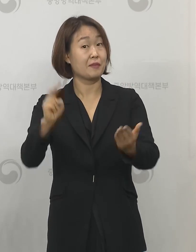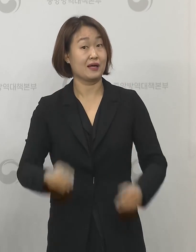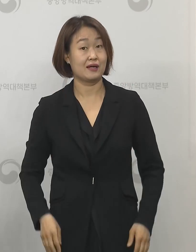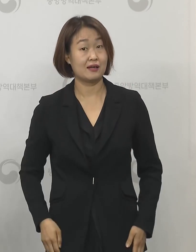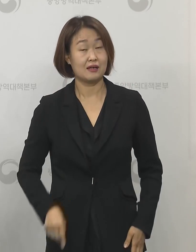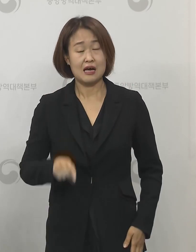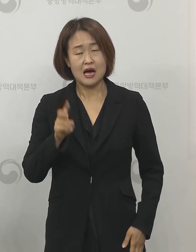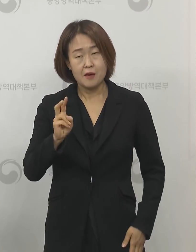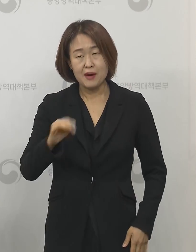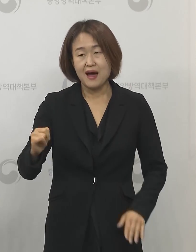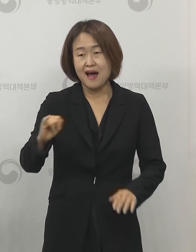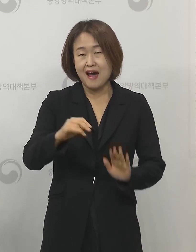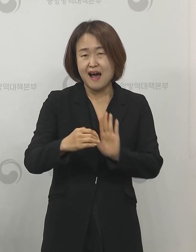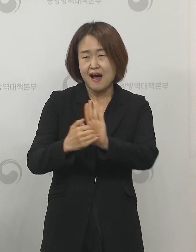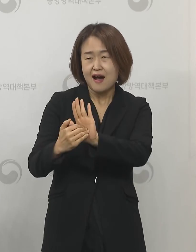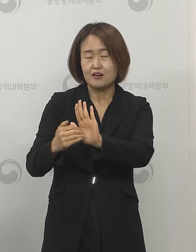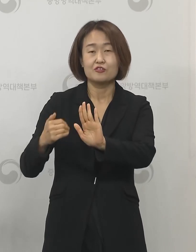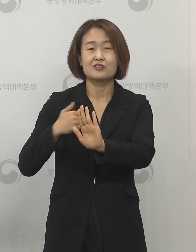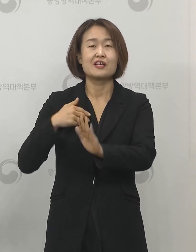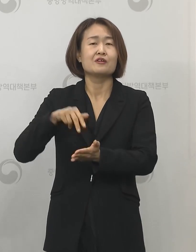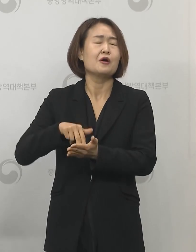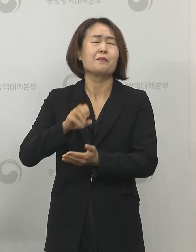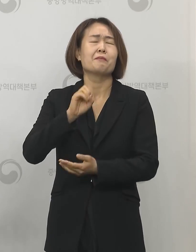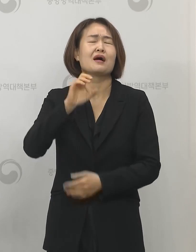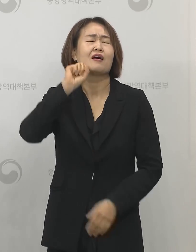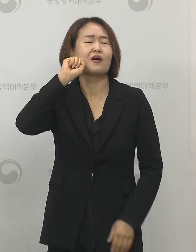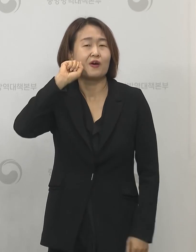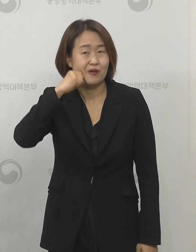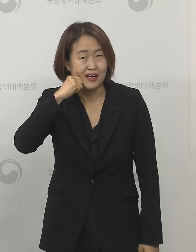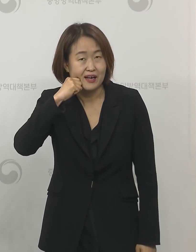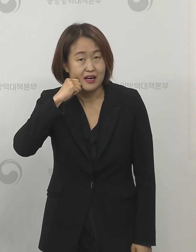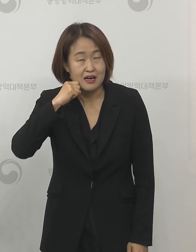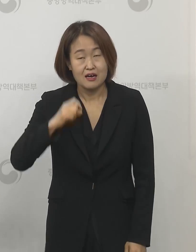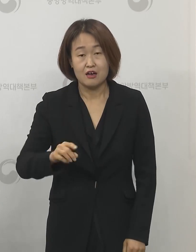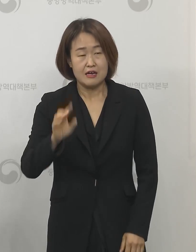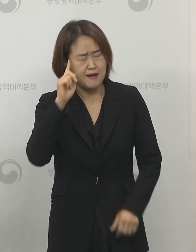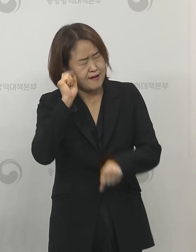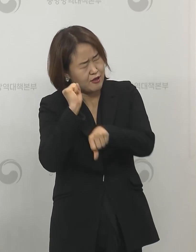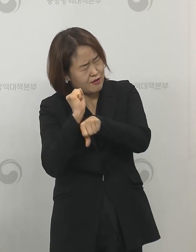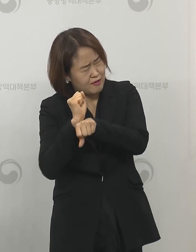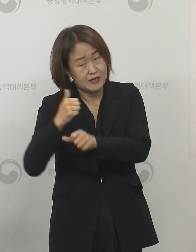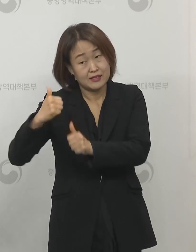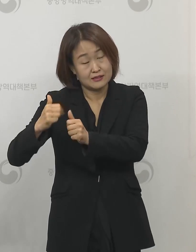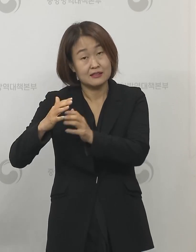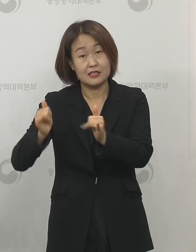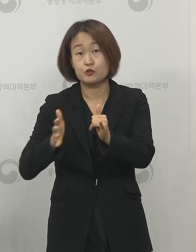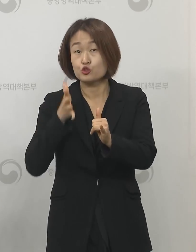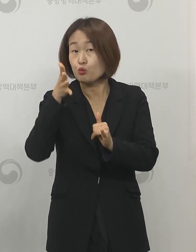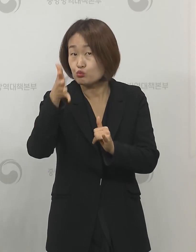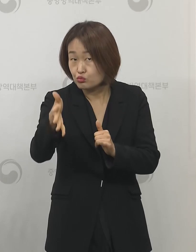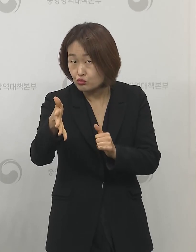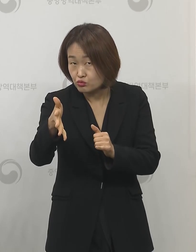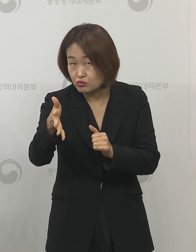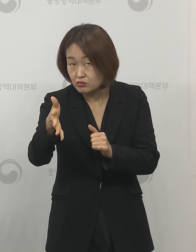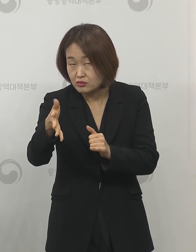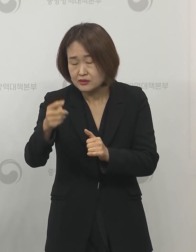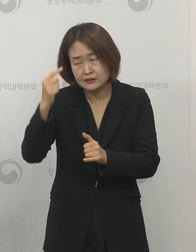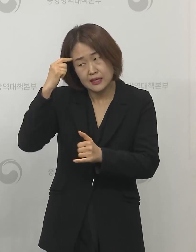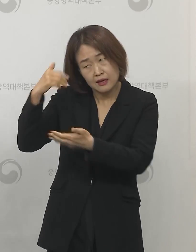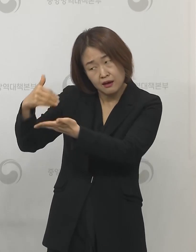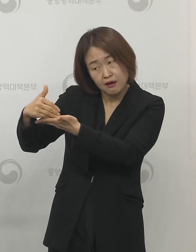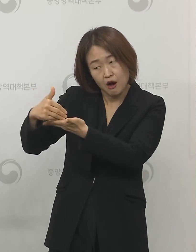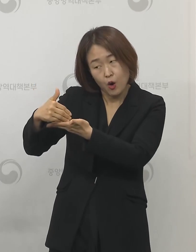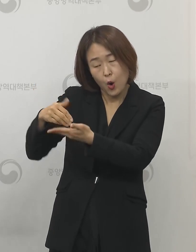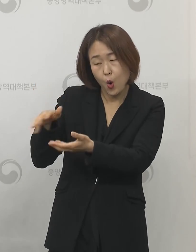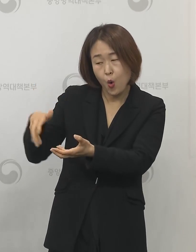방역당국이 말씀드리기는 좀 어렵고 아마 임상 연구 결과와 임상 전문가들의 의견들을 좀 취합하는